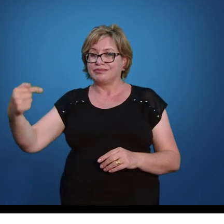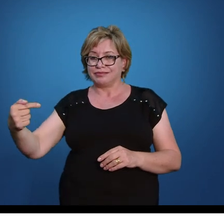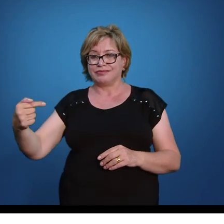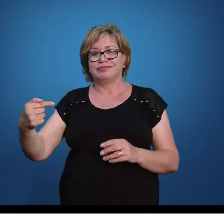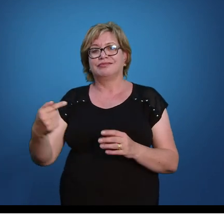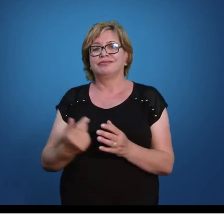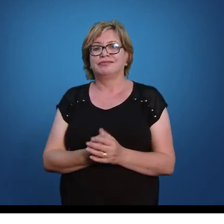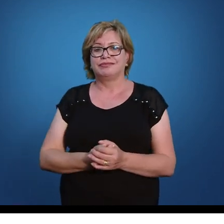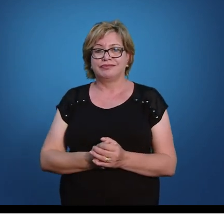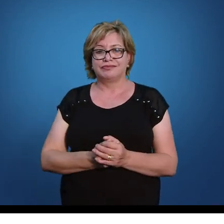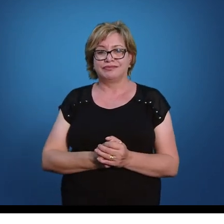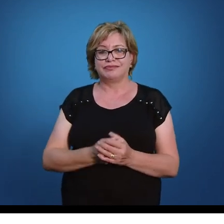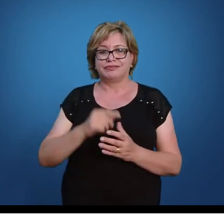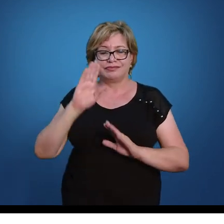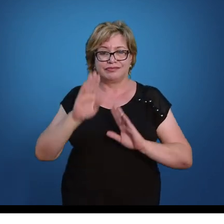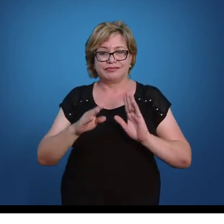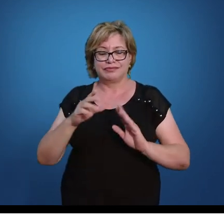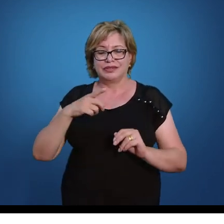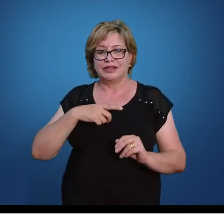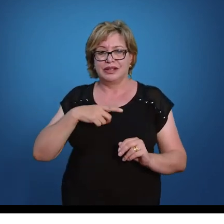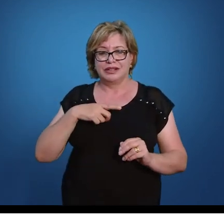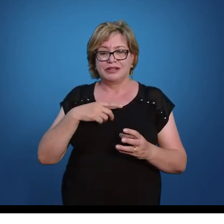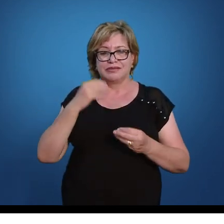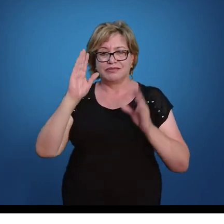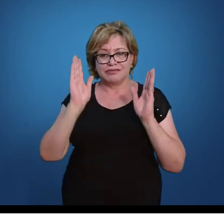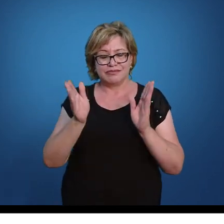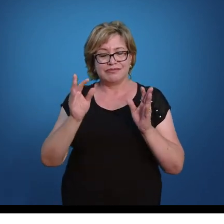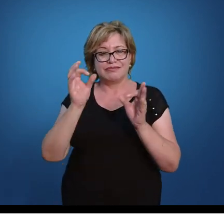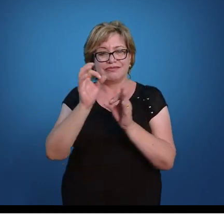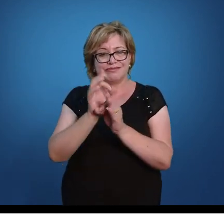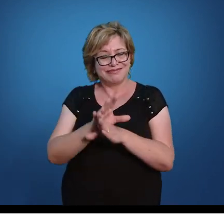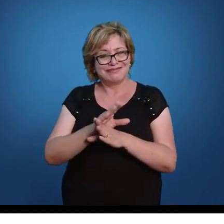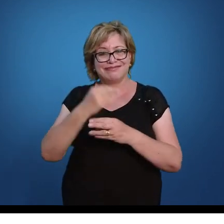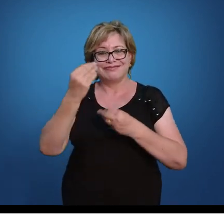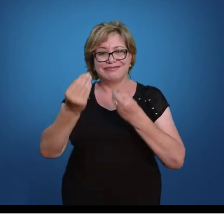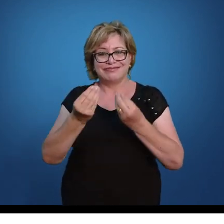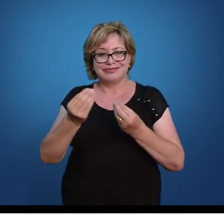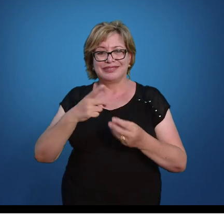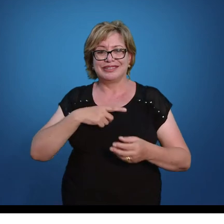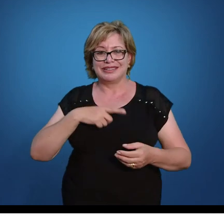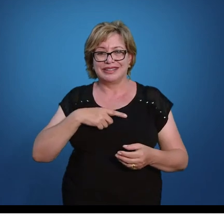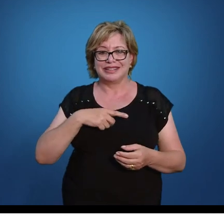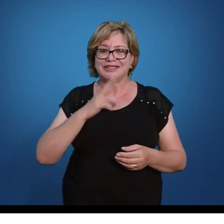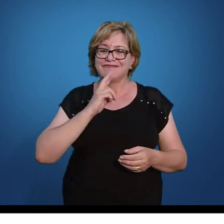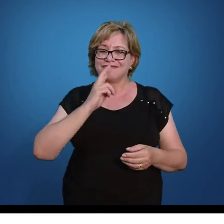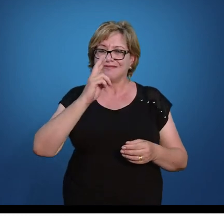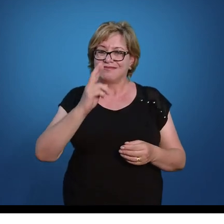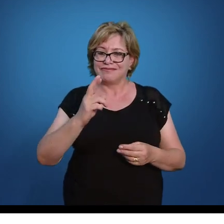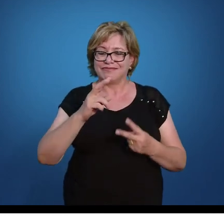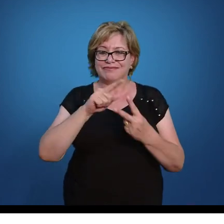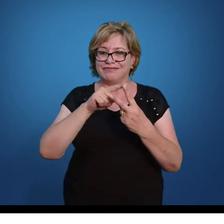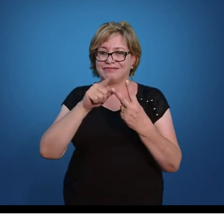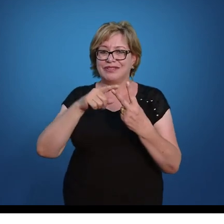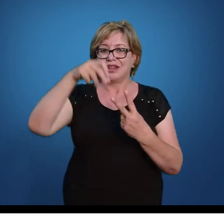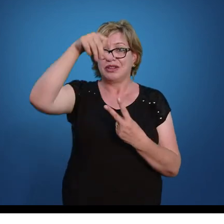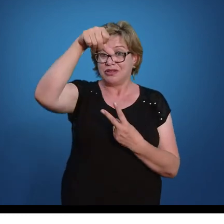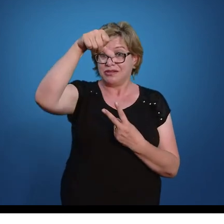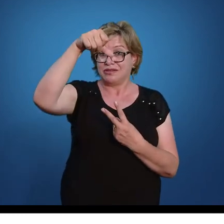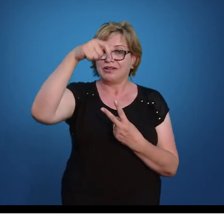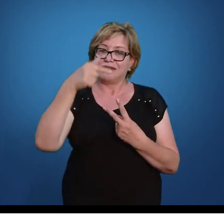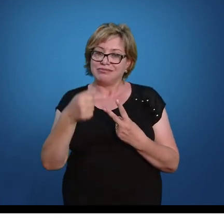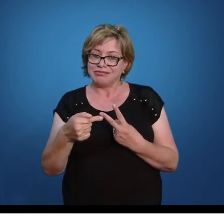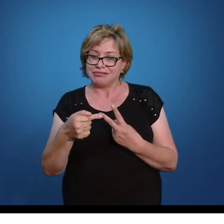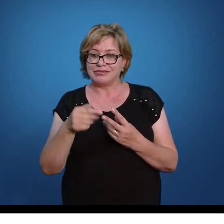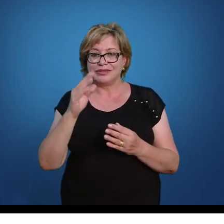7. Então, a nossa equação obteve como solução 9 e 7 o que quer dizer